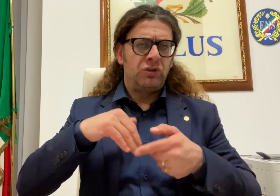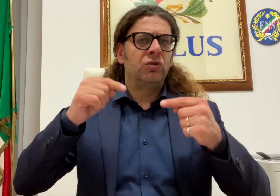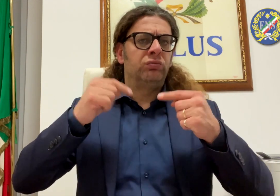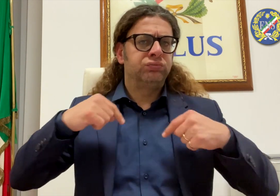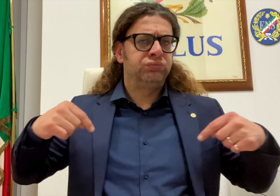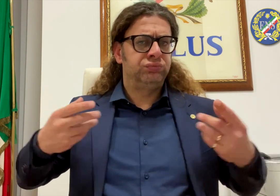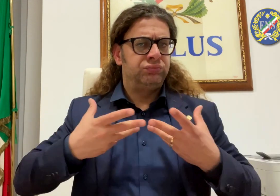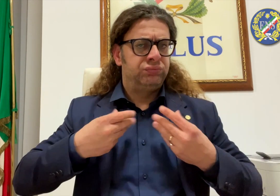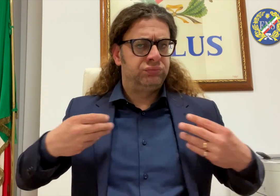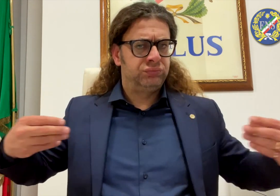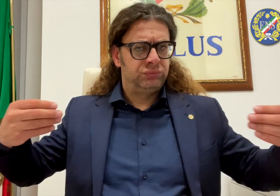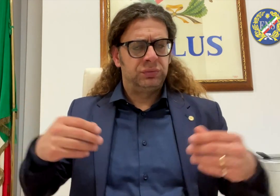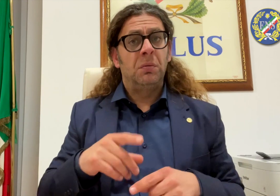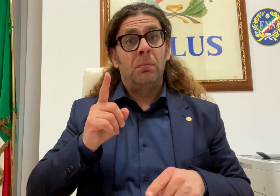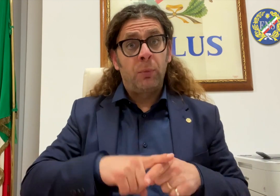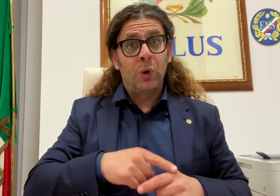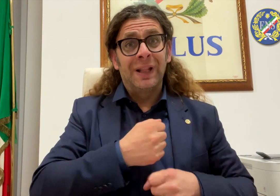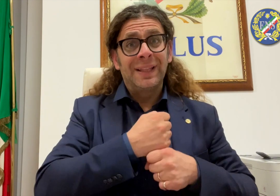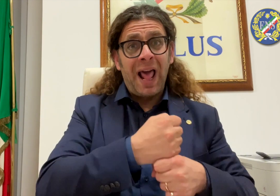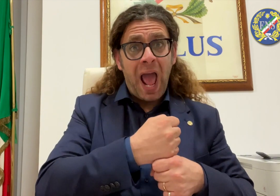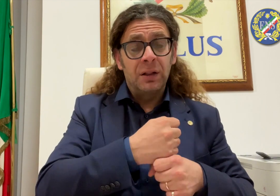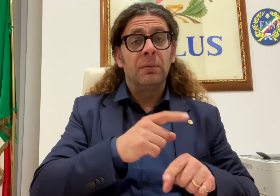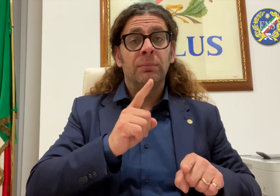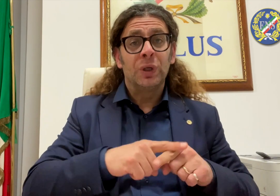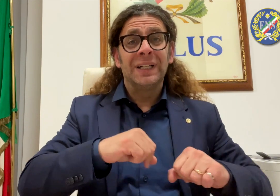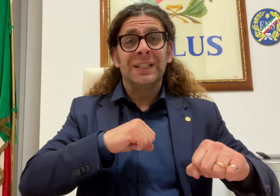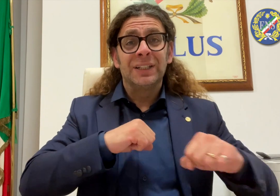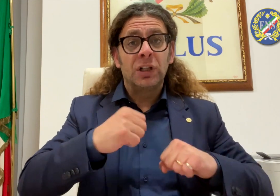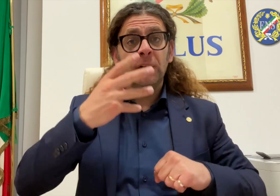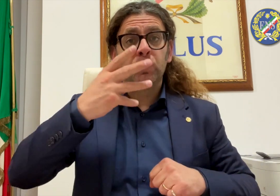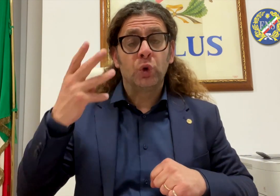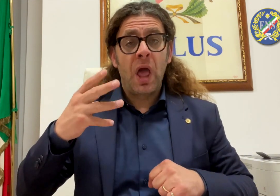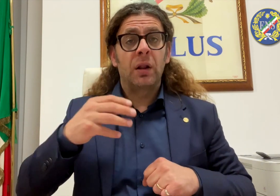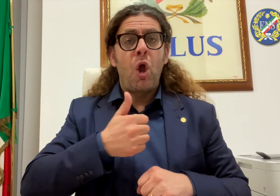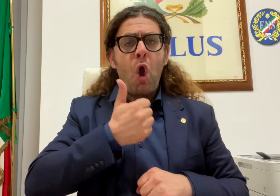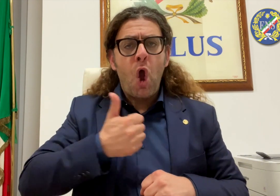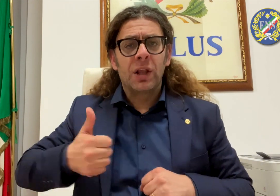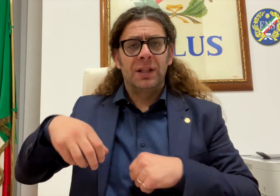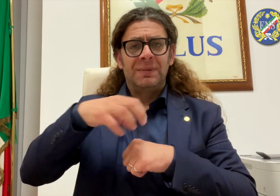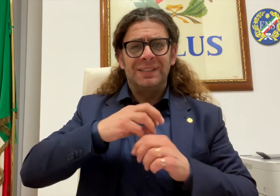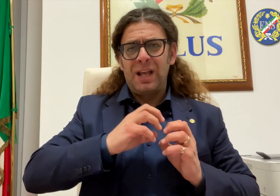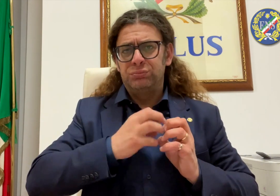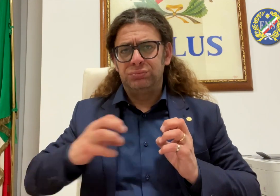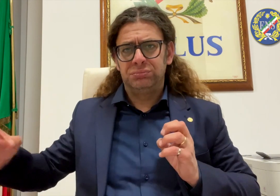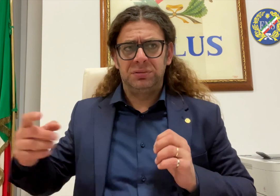Economico, il MISE. Ribadisco che abbiamo accolto questo traguardo con grande soddisfazione, che è stato